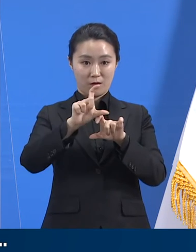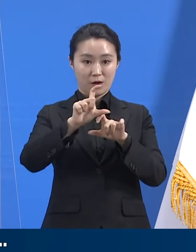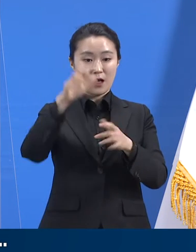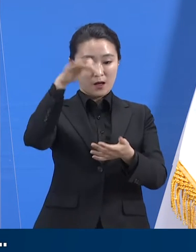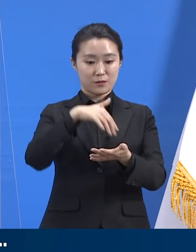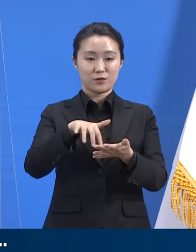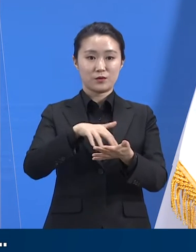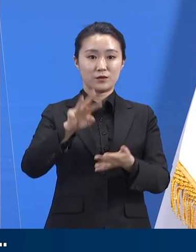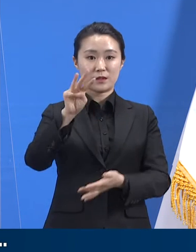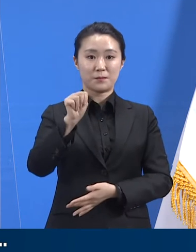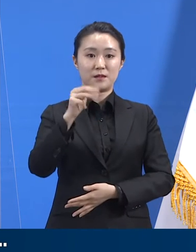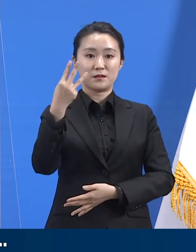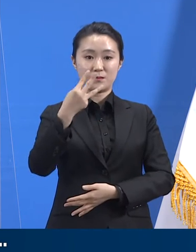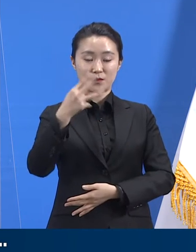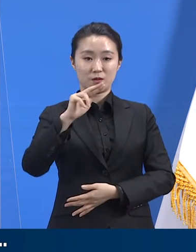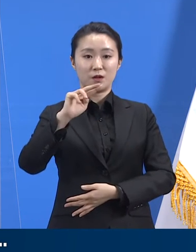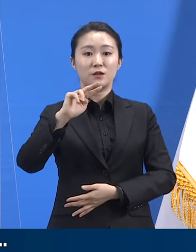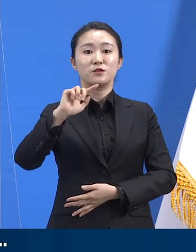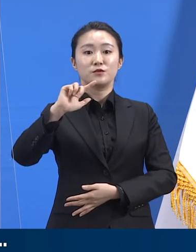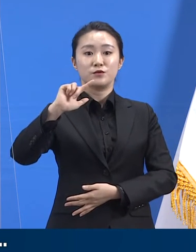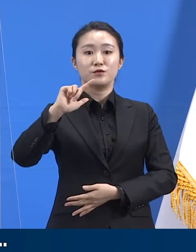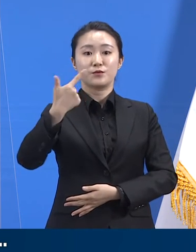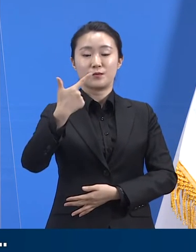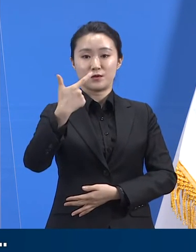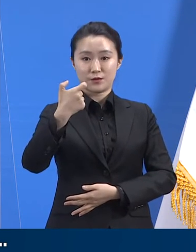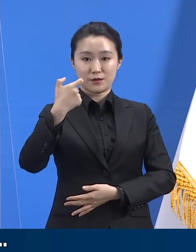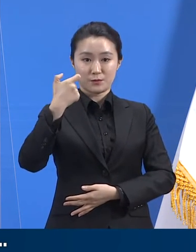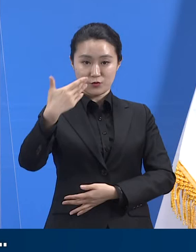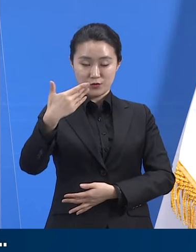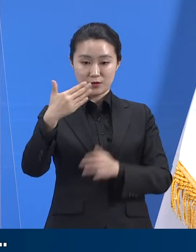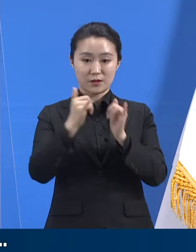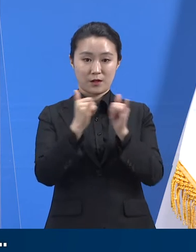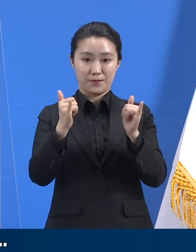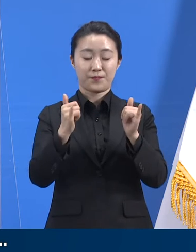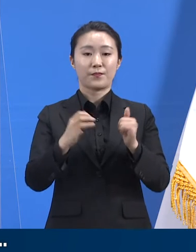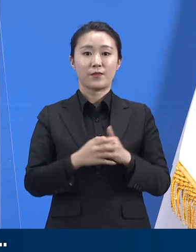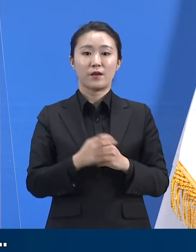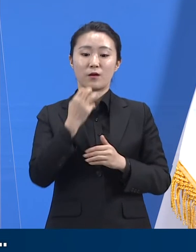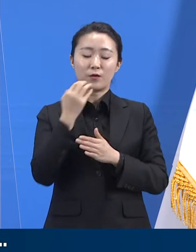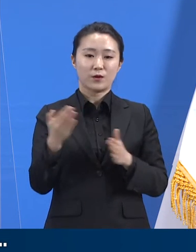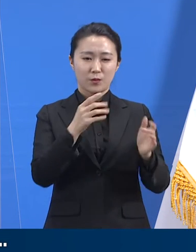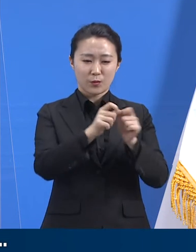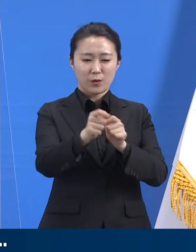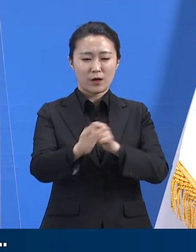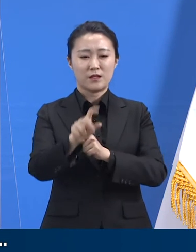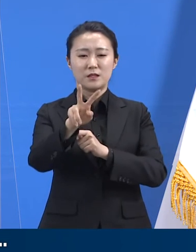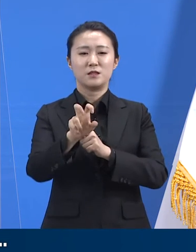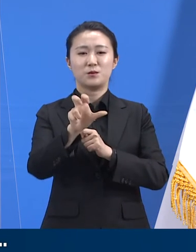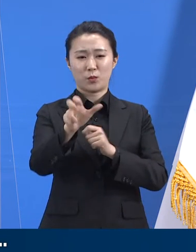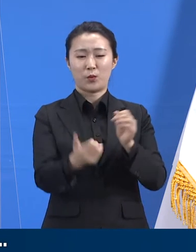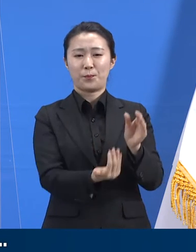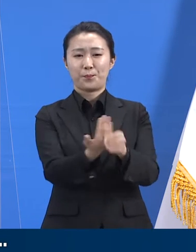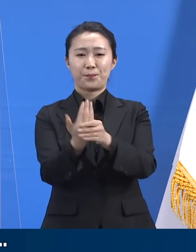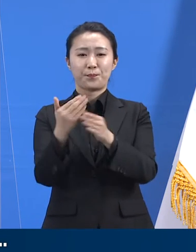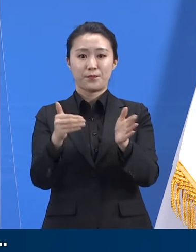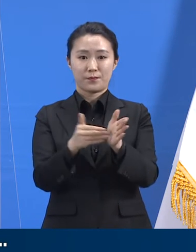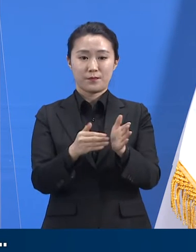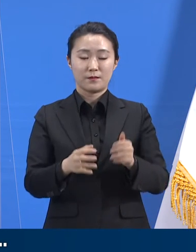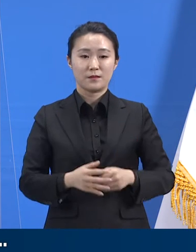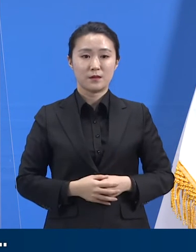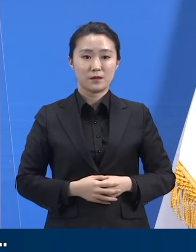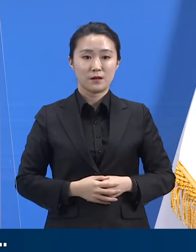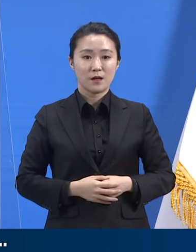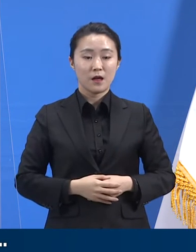,669명으로 도내 25개 시군에서 확진자가 발생하였습니다. 국내 발생이